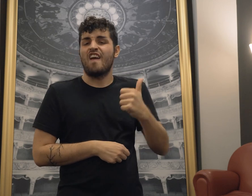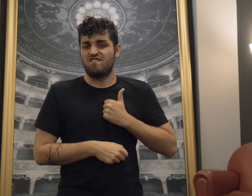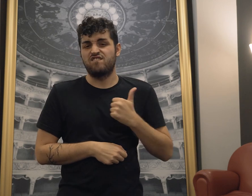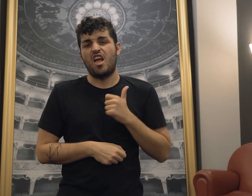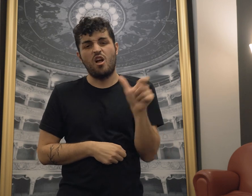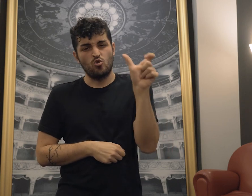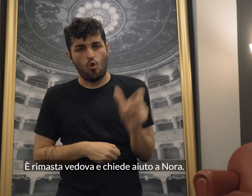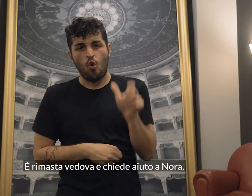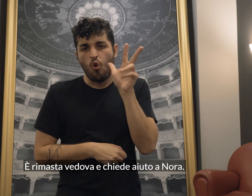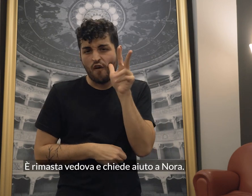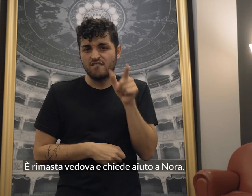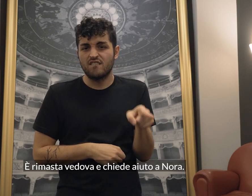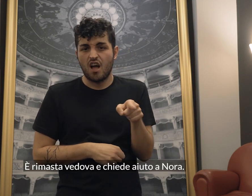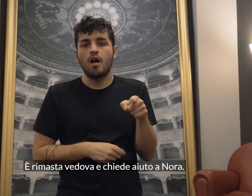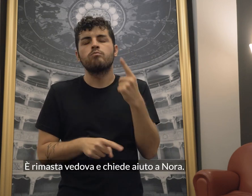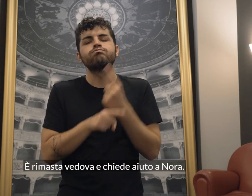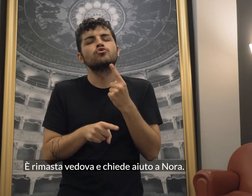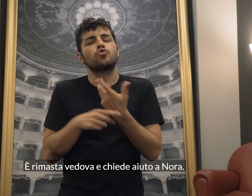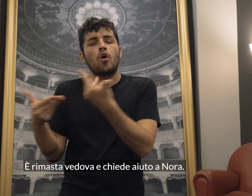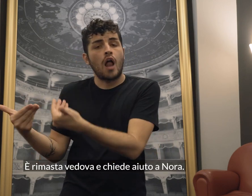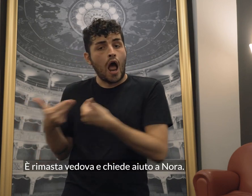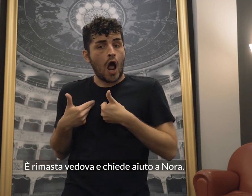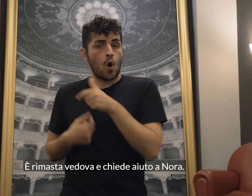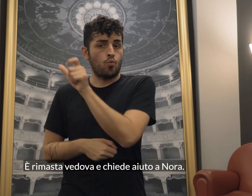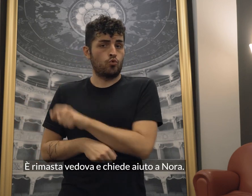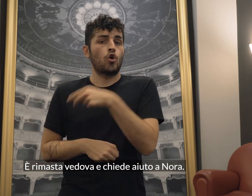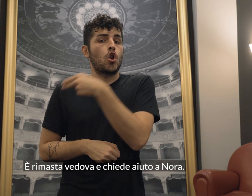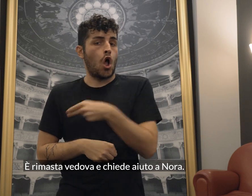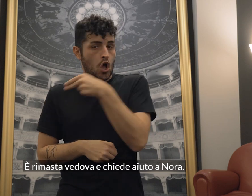È rimasta vedova e chiede aiuto a Nora.